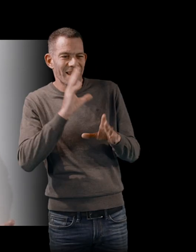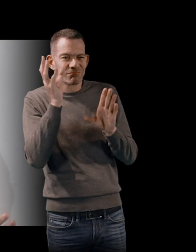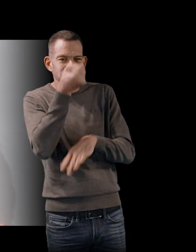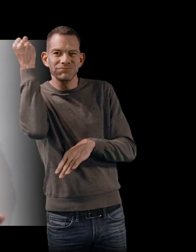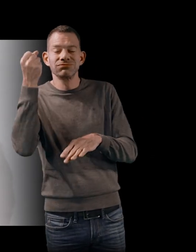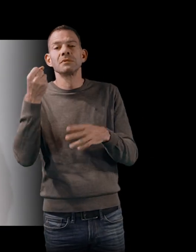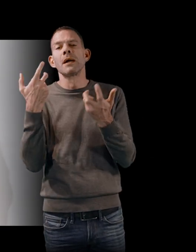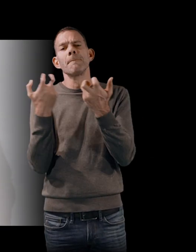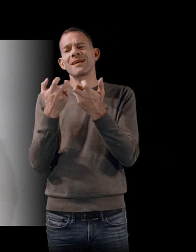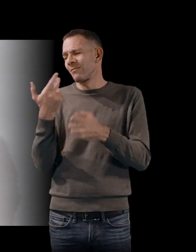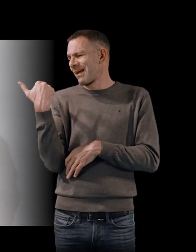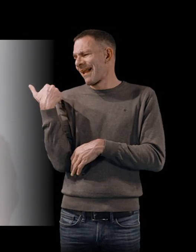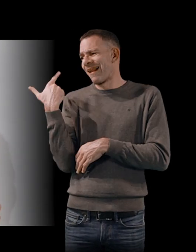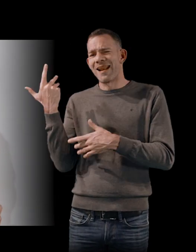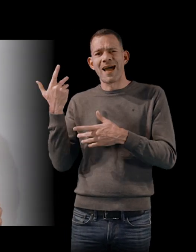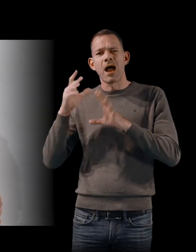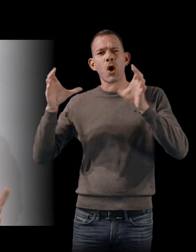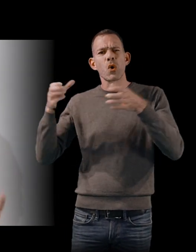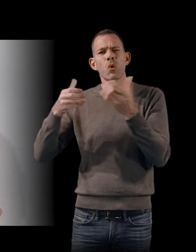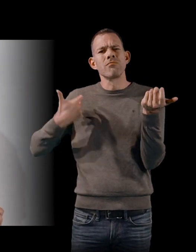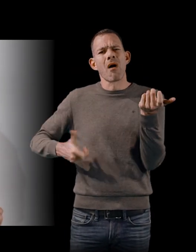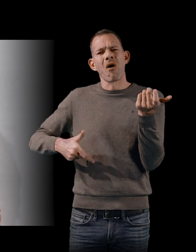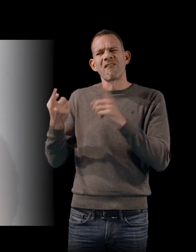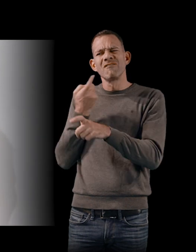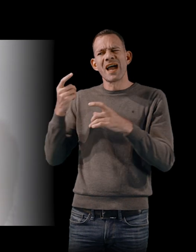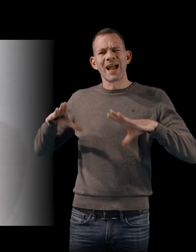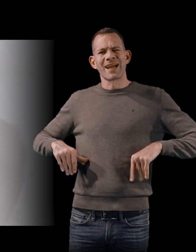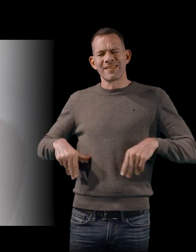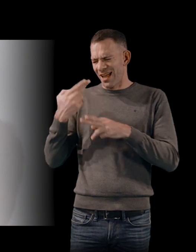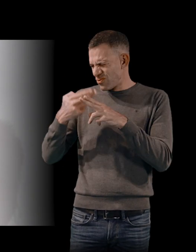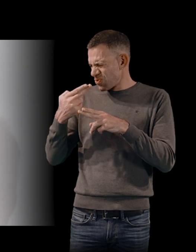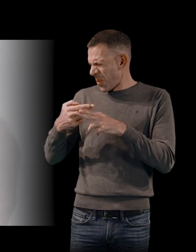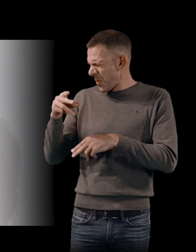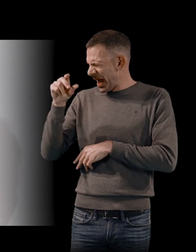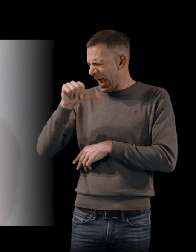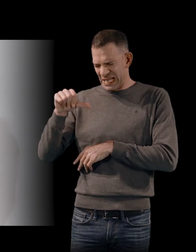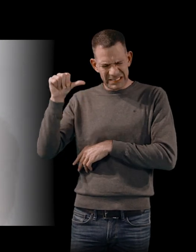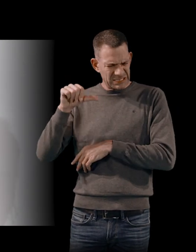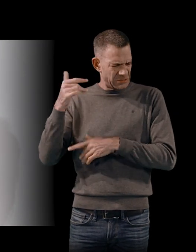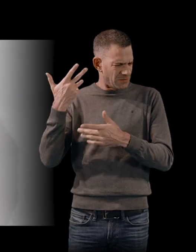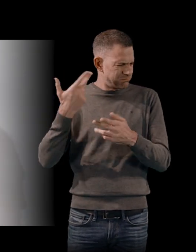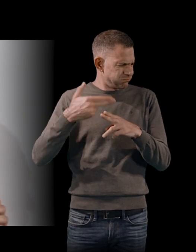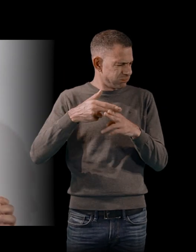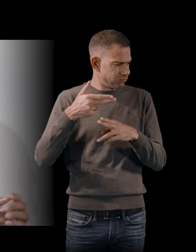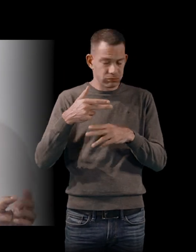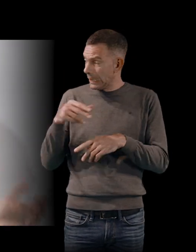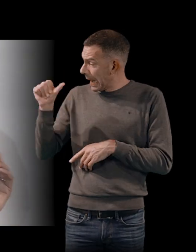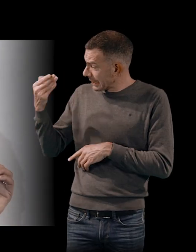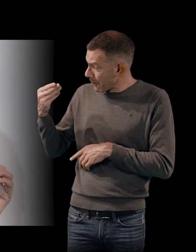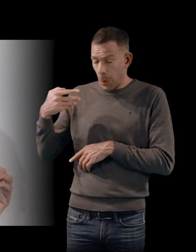le cas, il n pas longtemps, avec un groupe de rock canadien qui s'appelle Arctic... Je ne sais plus comment. Monkeys ? Peut-être. Je ne pas.